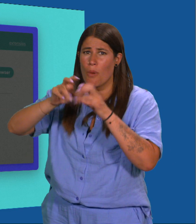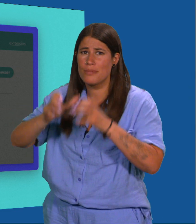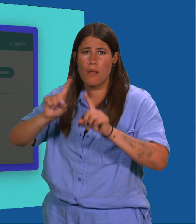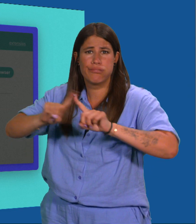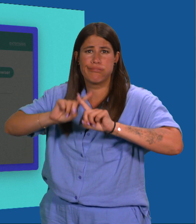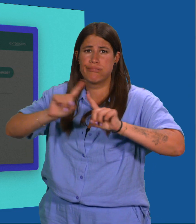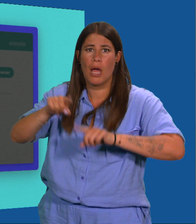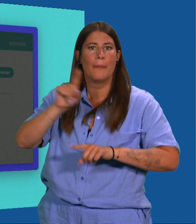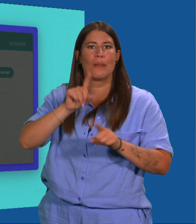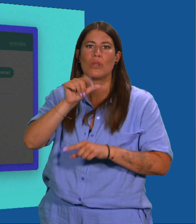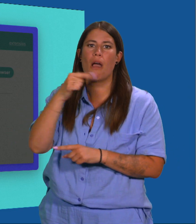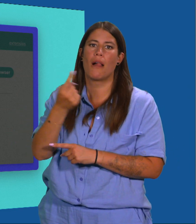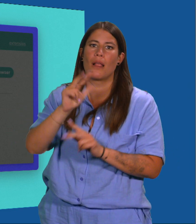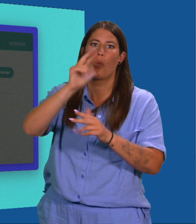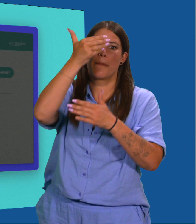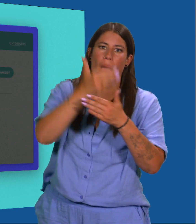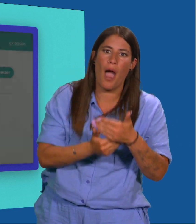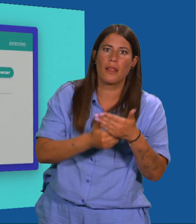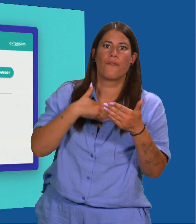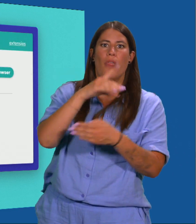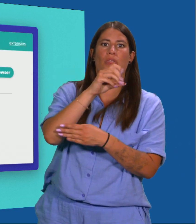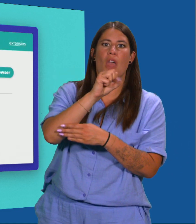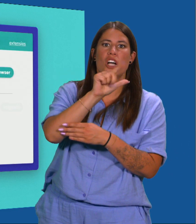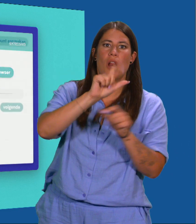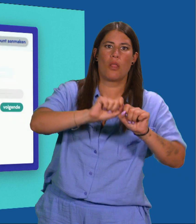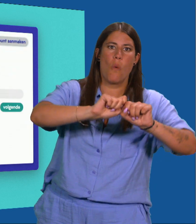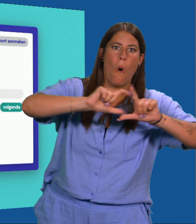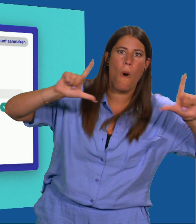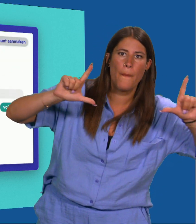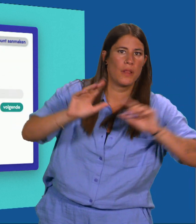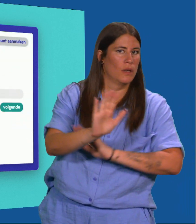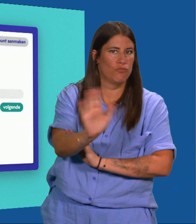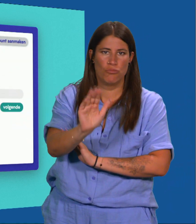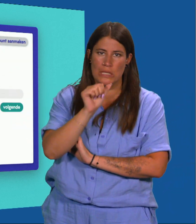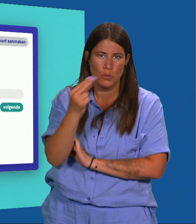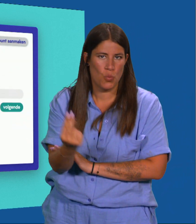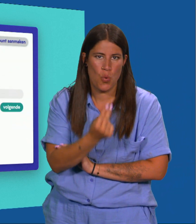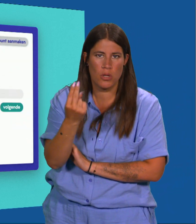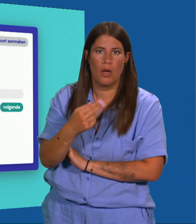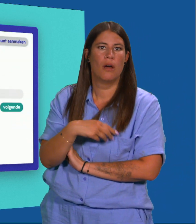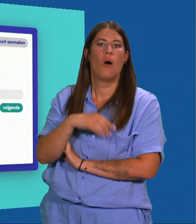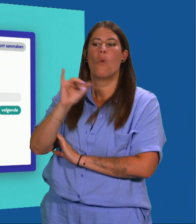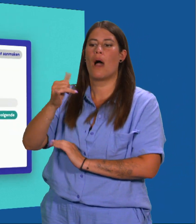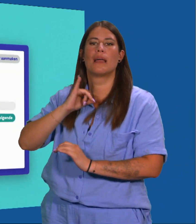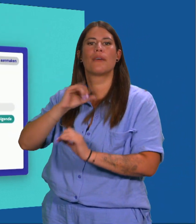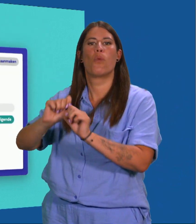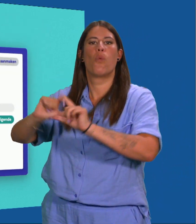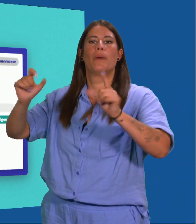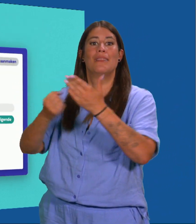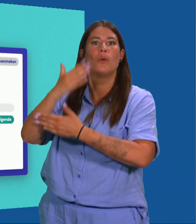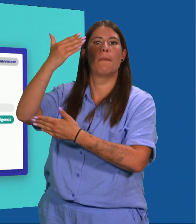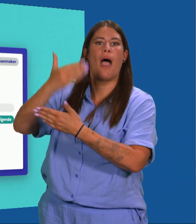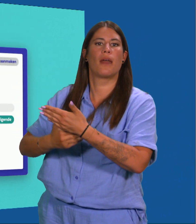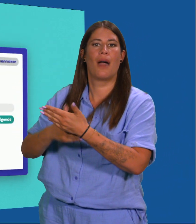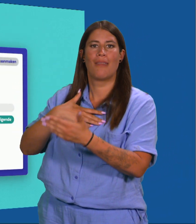webpagina van Dashlane open te hebben. Er opent een nieuwe pagina. Klik rechtsbovenaan op